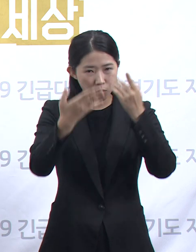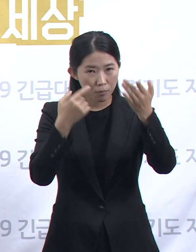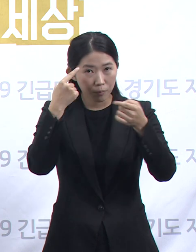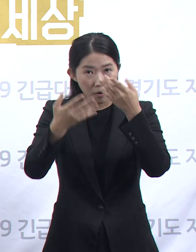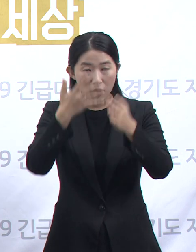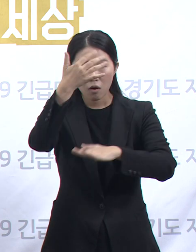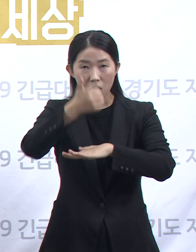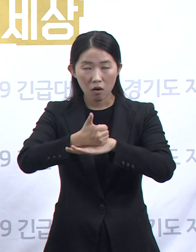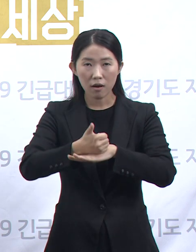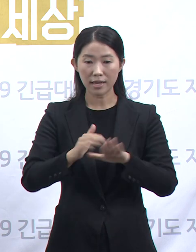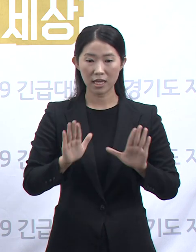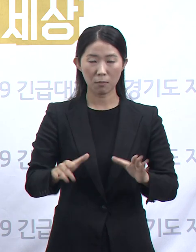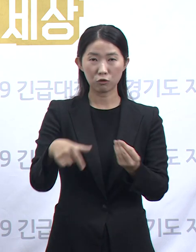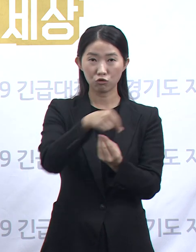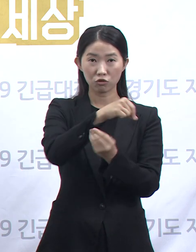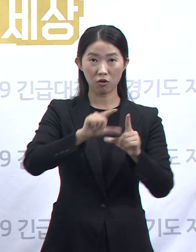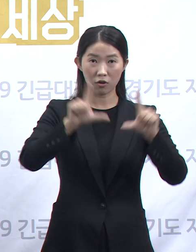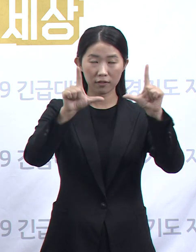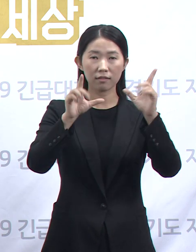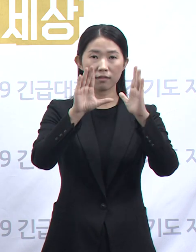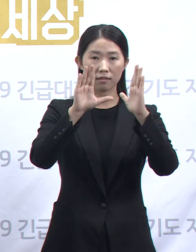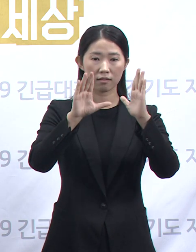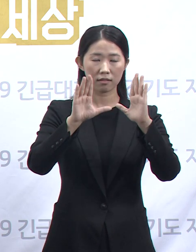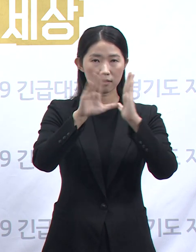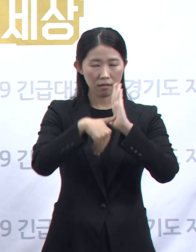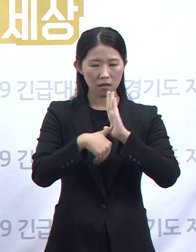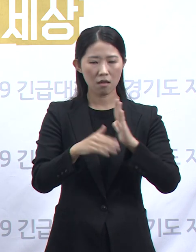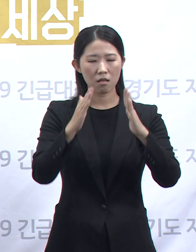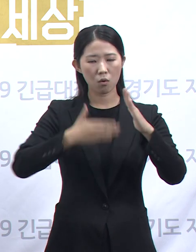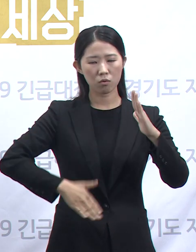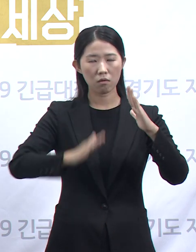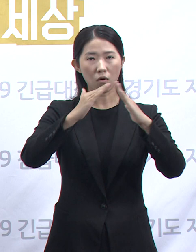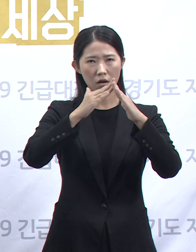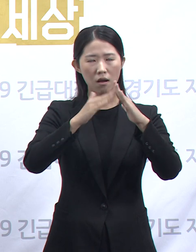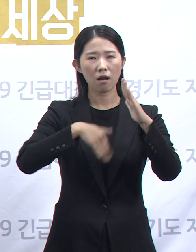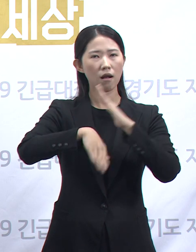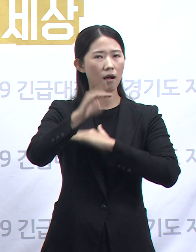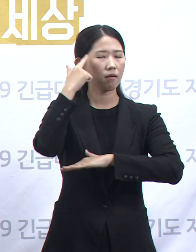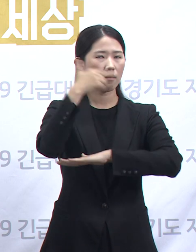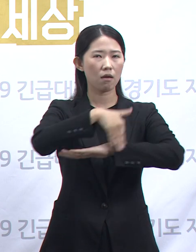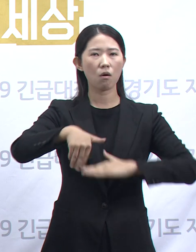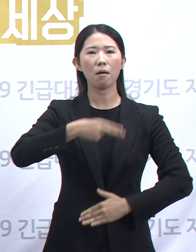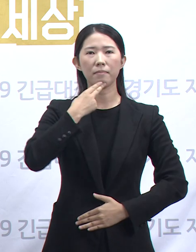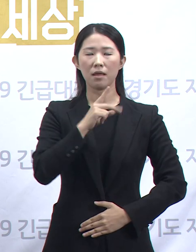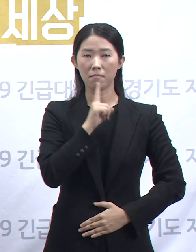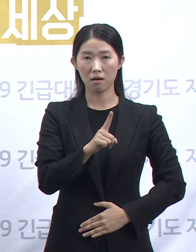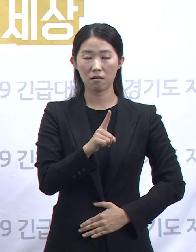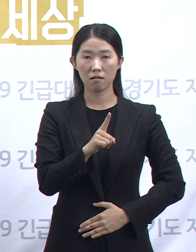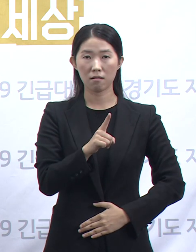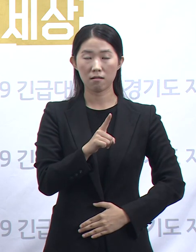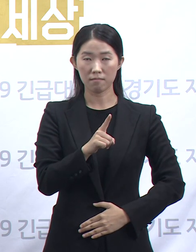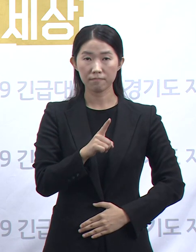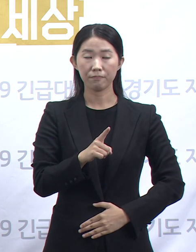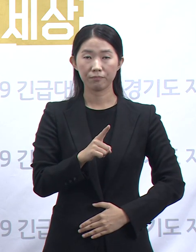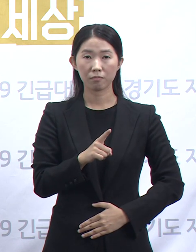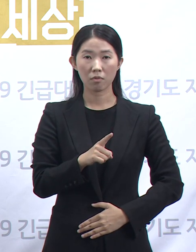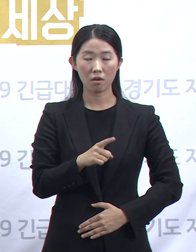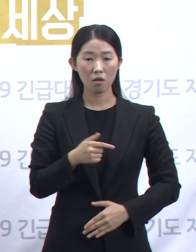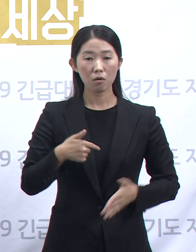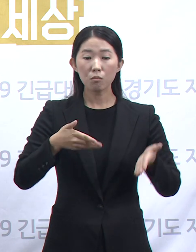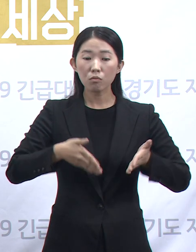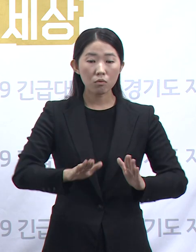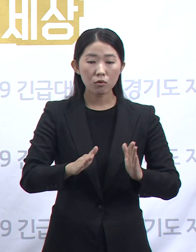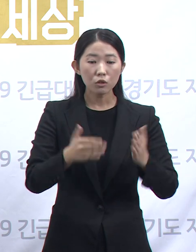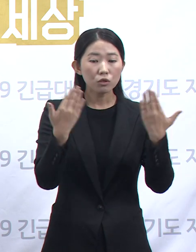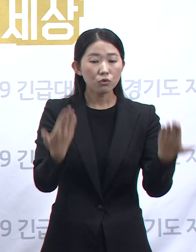추석 연휴 기간 동안 고향 방문 계획이 없다고 밝혔습니다. 고향 방문 계획이 없는 도민의 대다수는 연휴 계획에